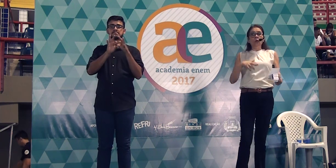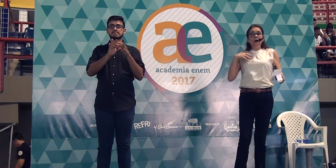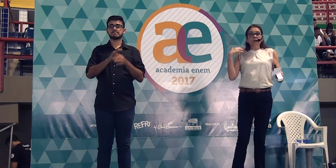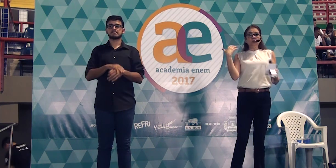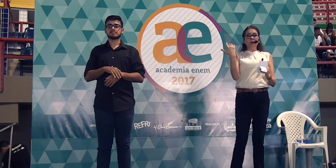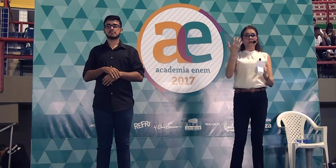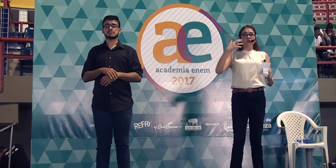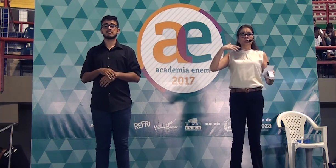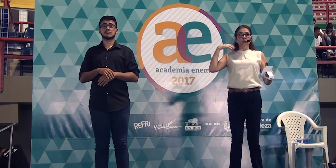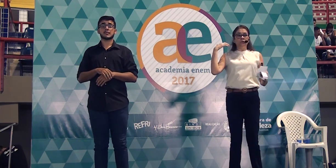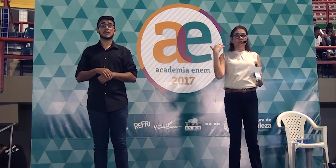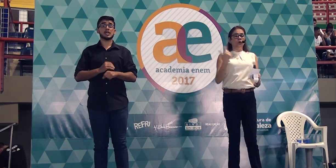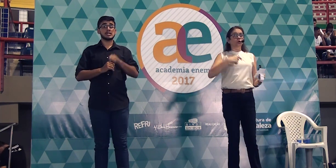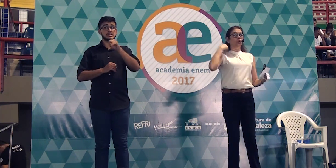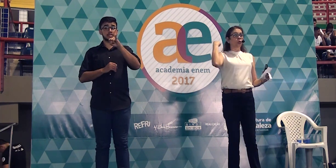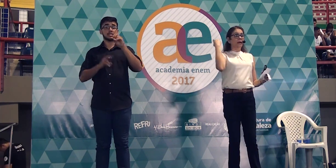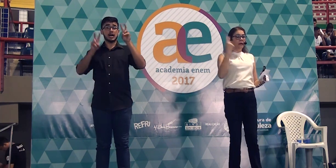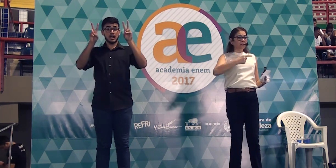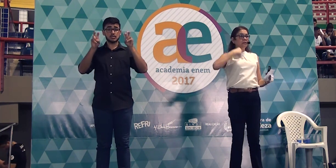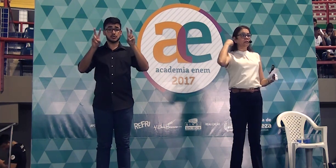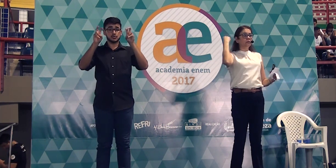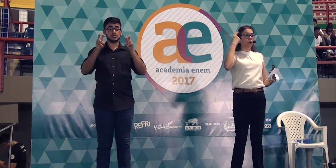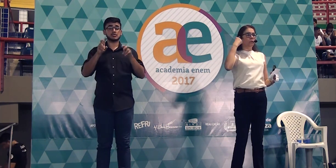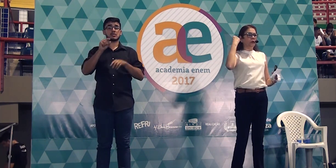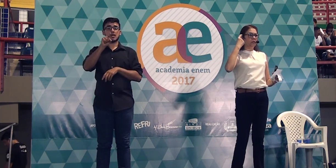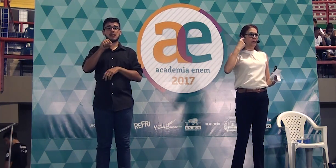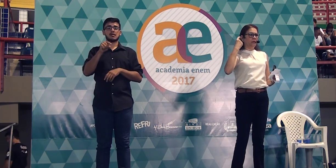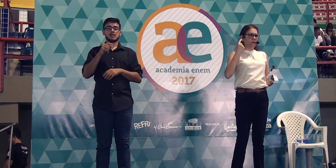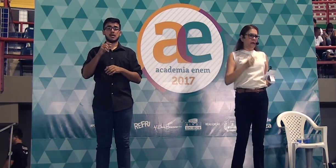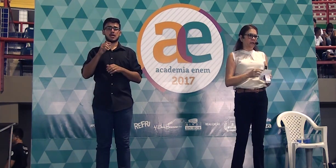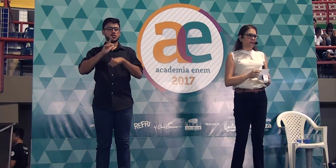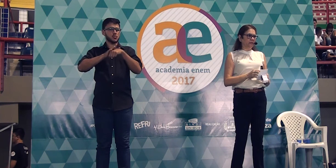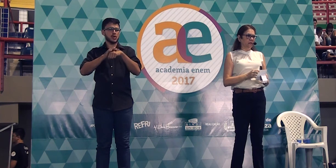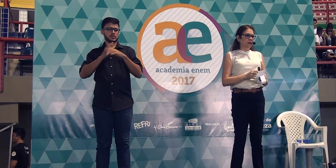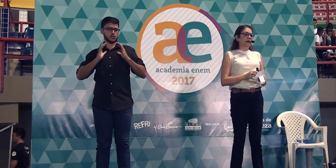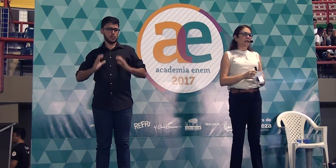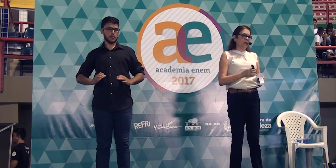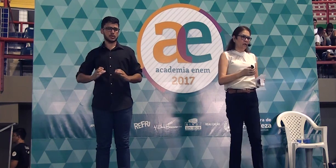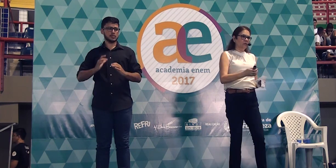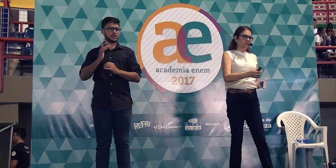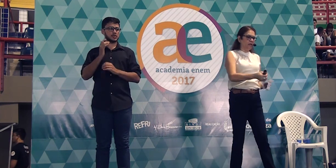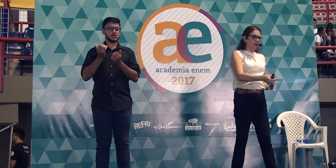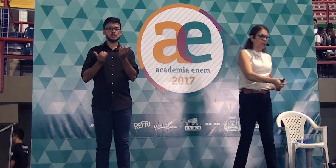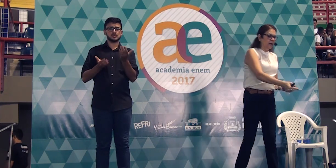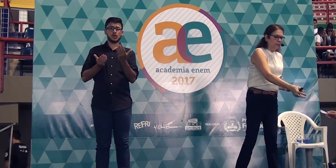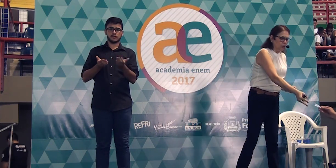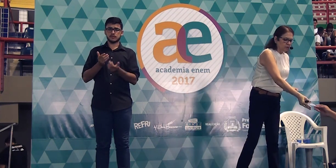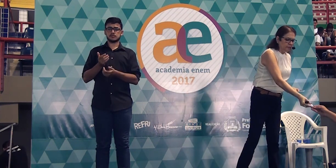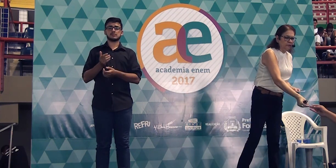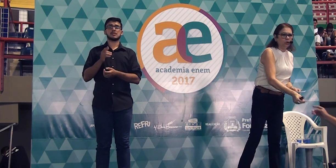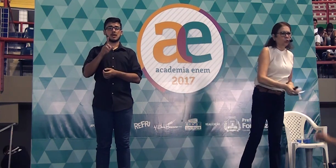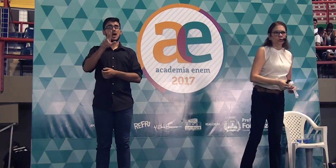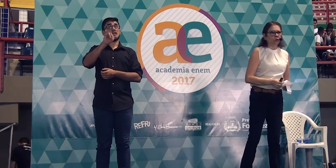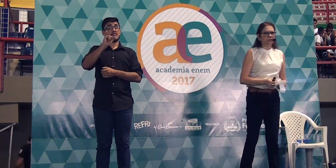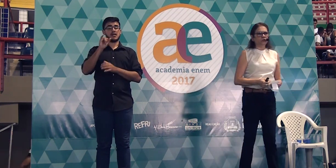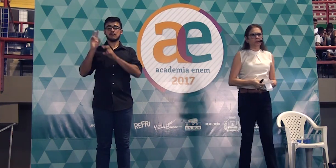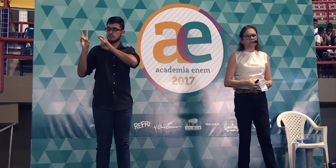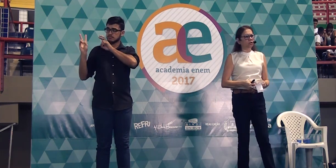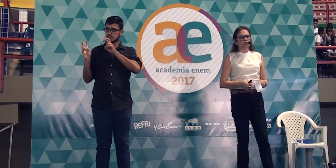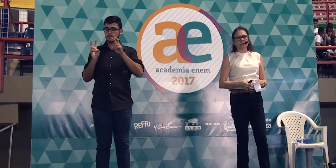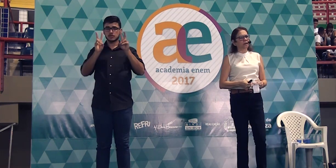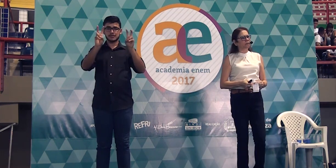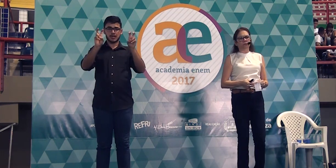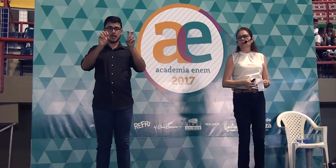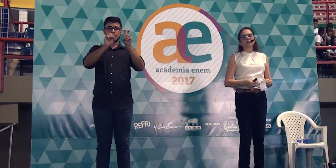Então, quando o assunto for doenças comportamentais, aí é que você aborda, mas com o nome